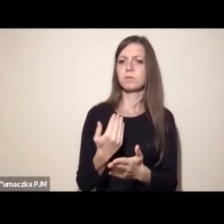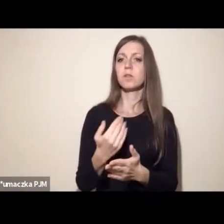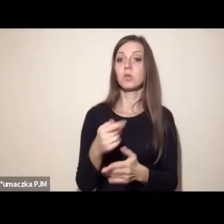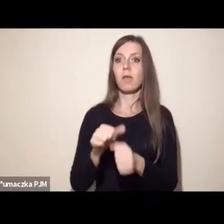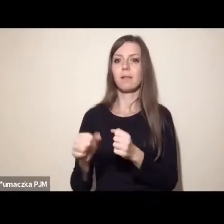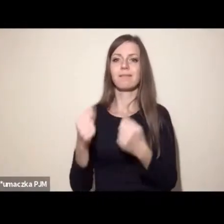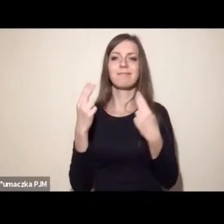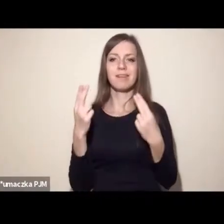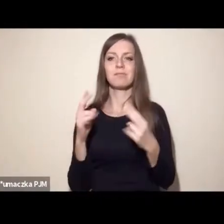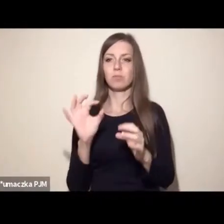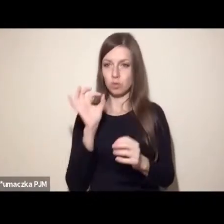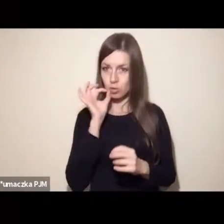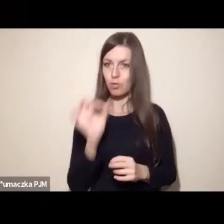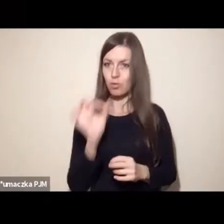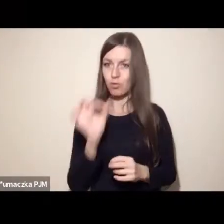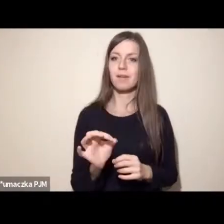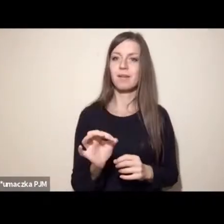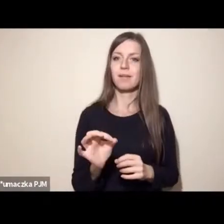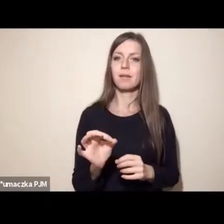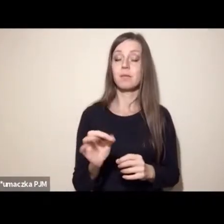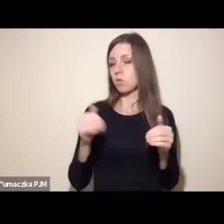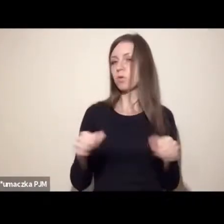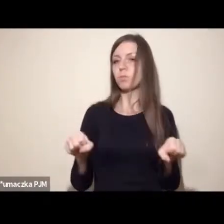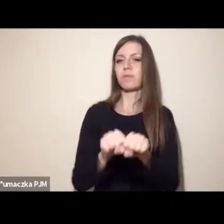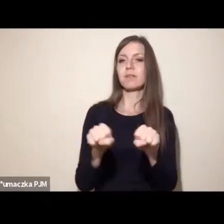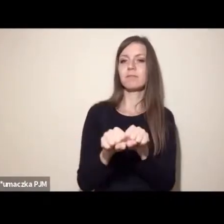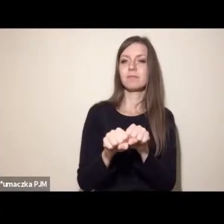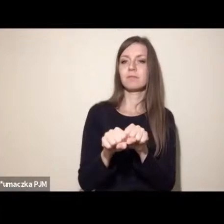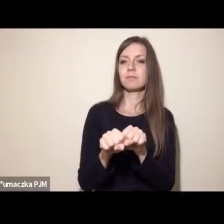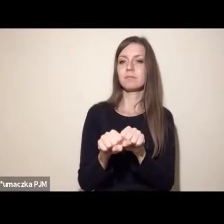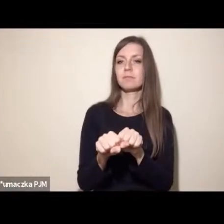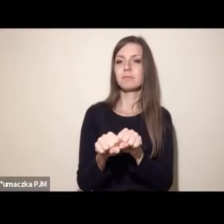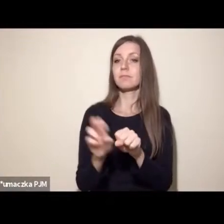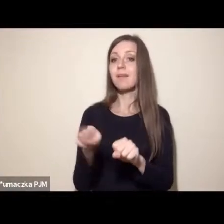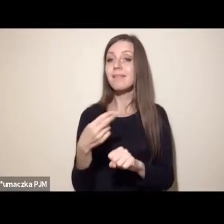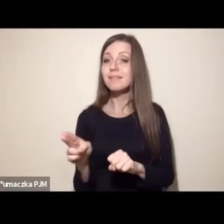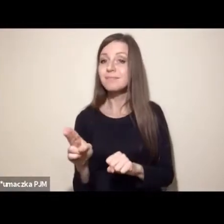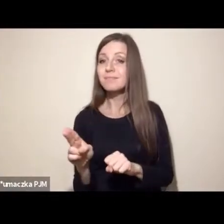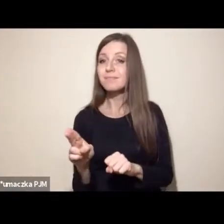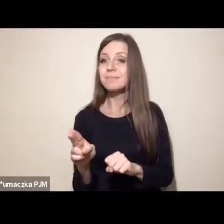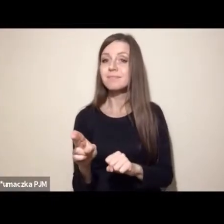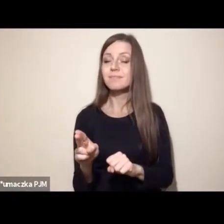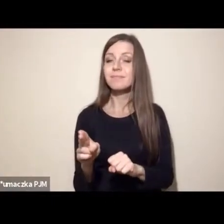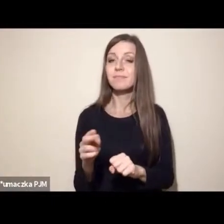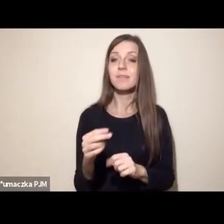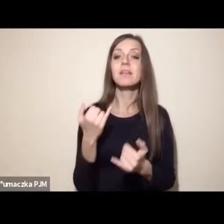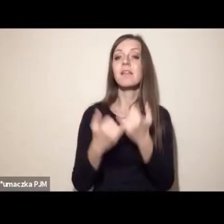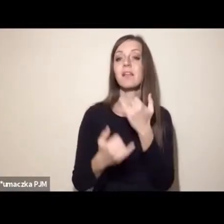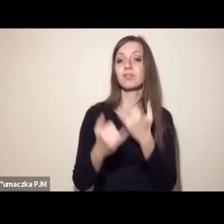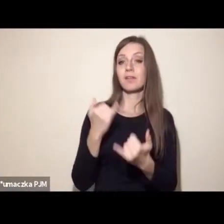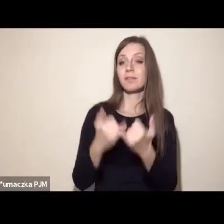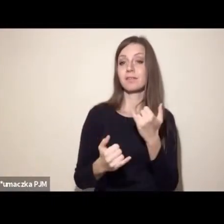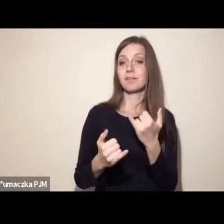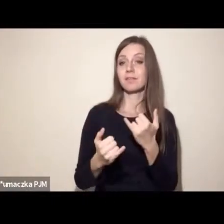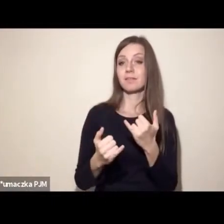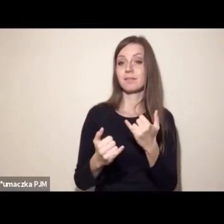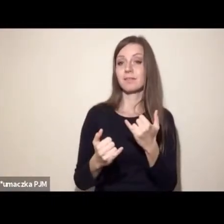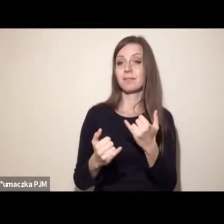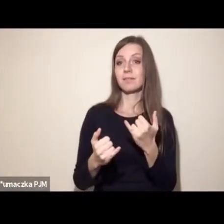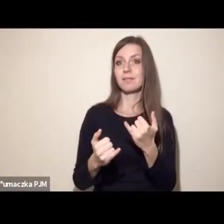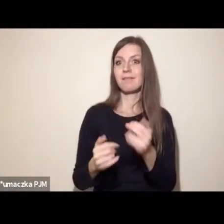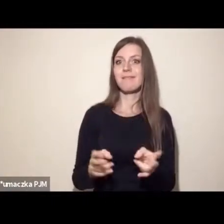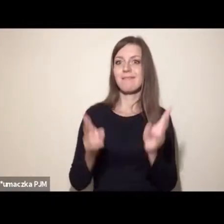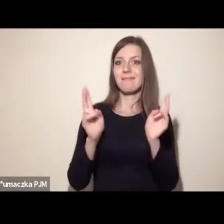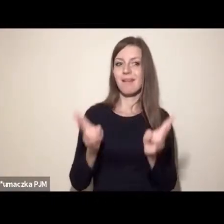słuszne i bywa usprawiedliwione. Kiedy? Otóż zawsze wtedy, gdy faktycznie